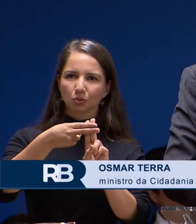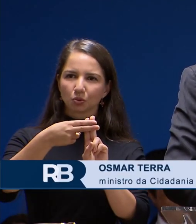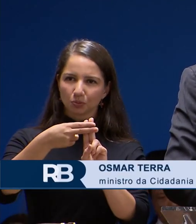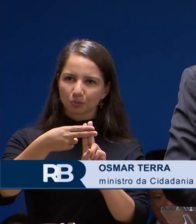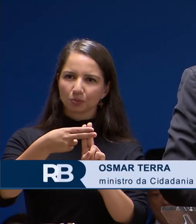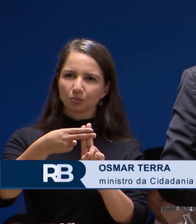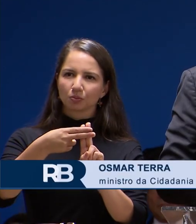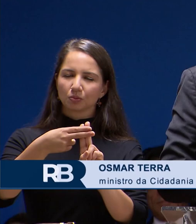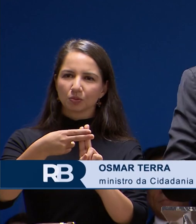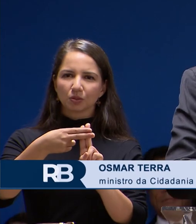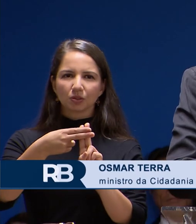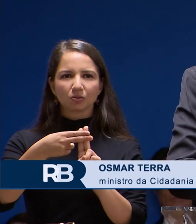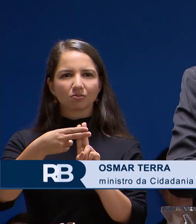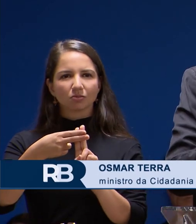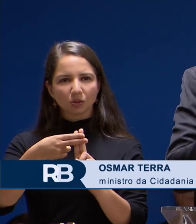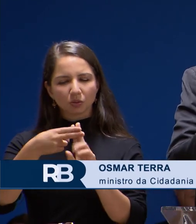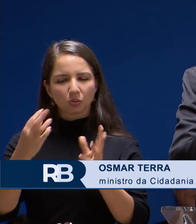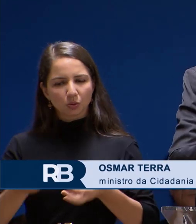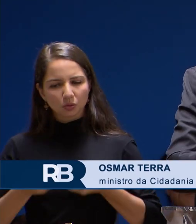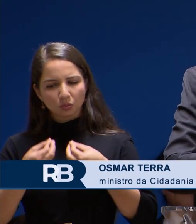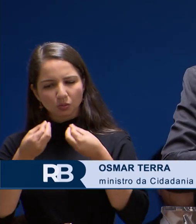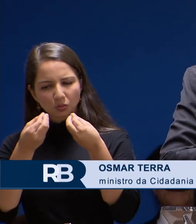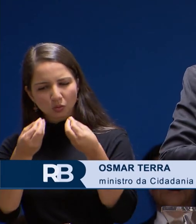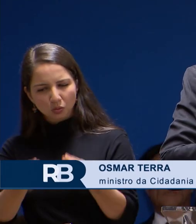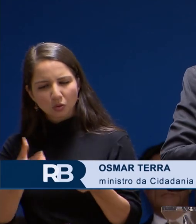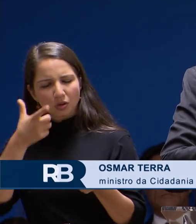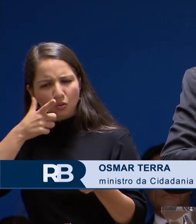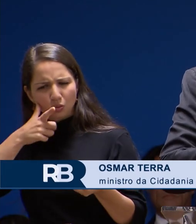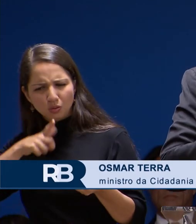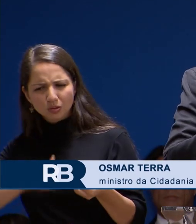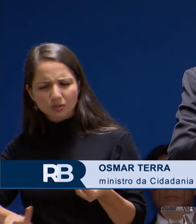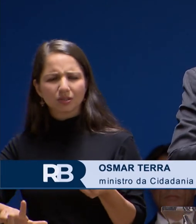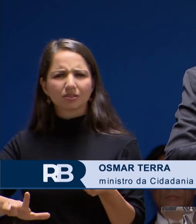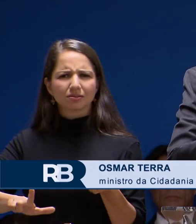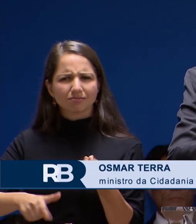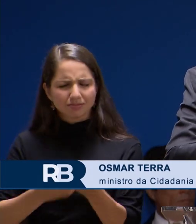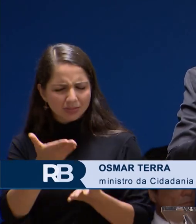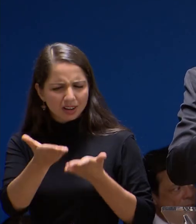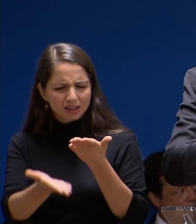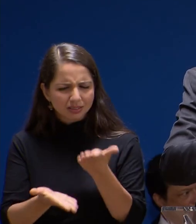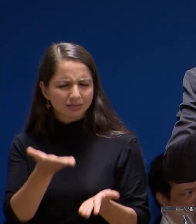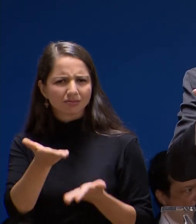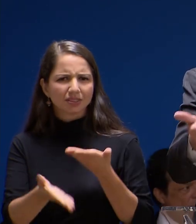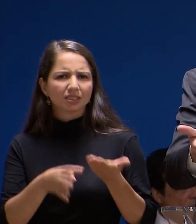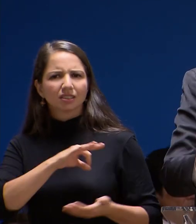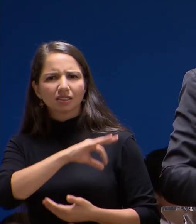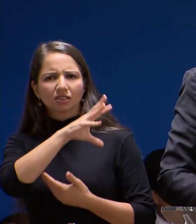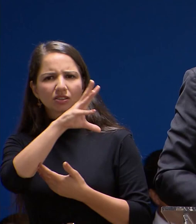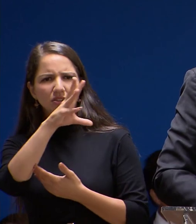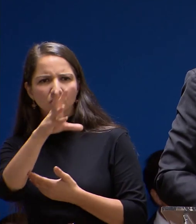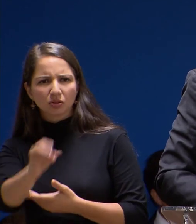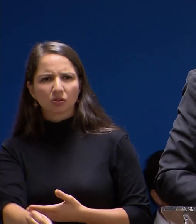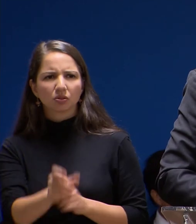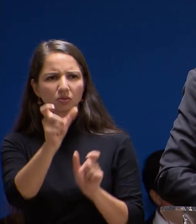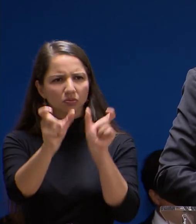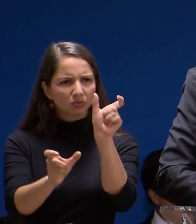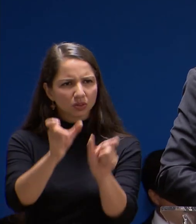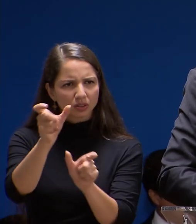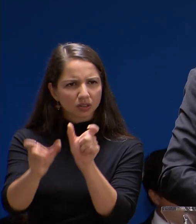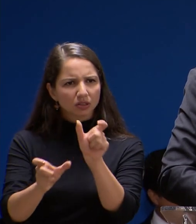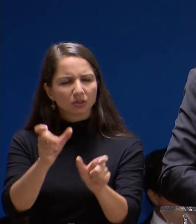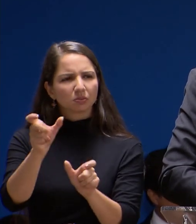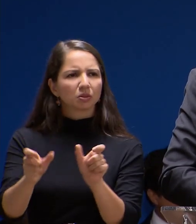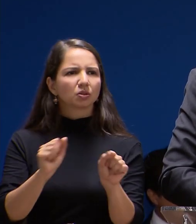na direção de conseguir atender toda a demanda necessária